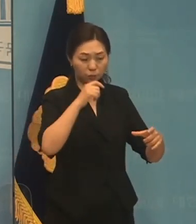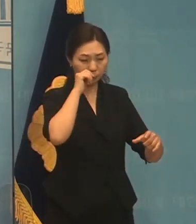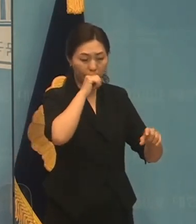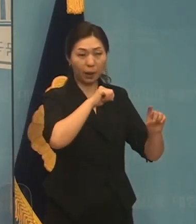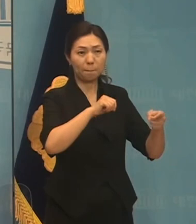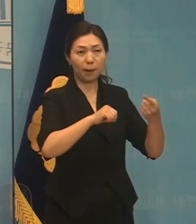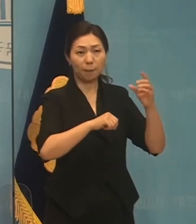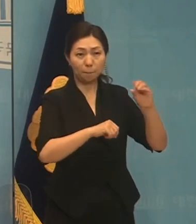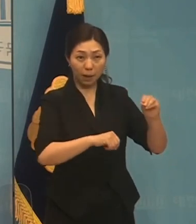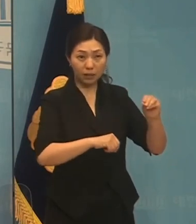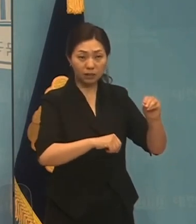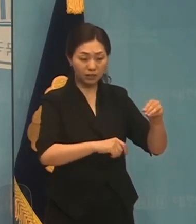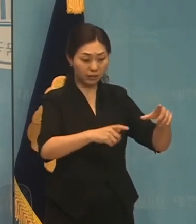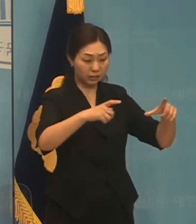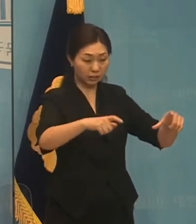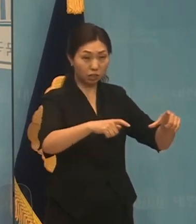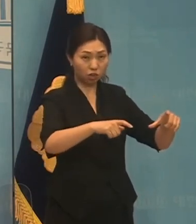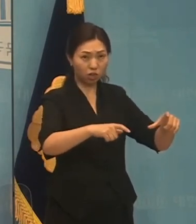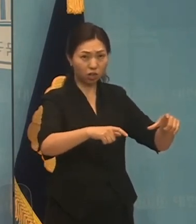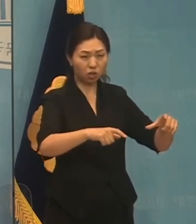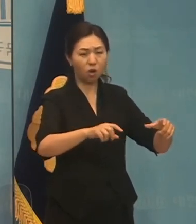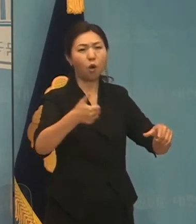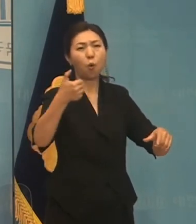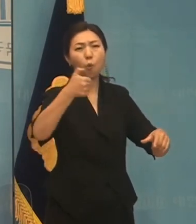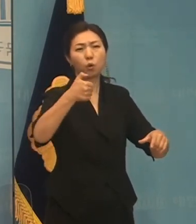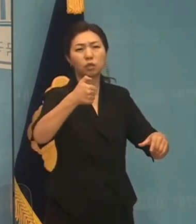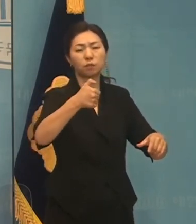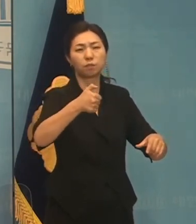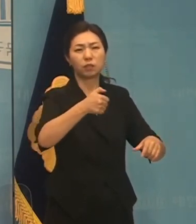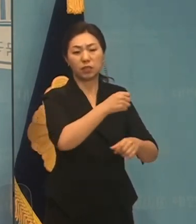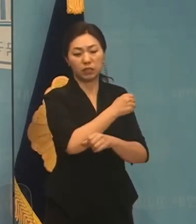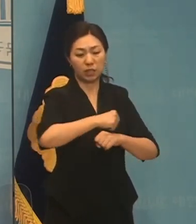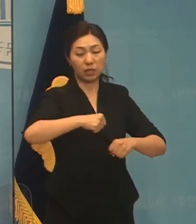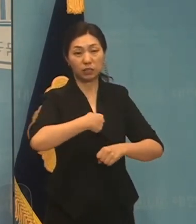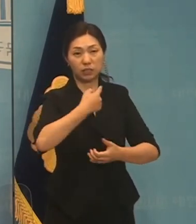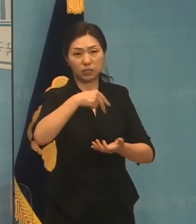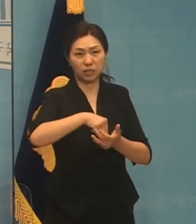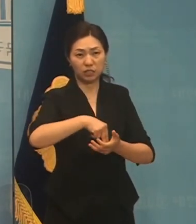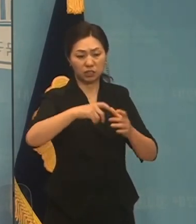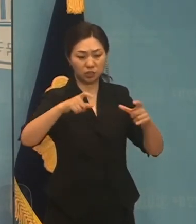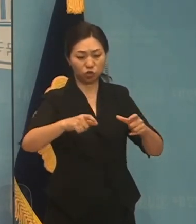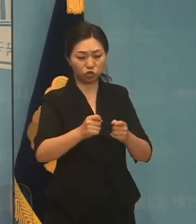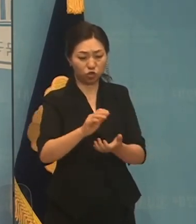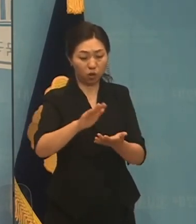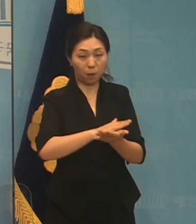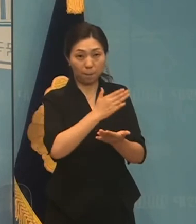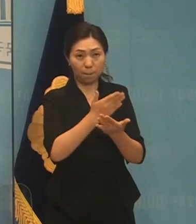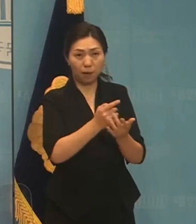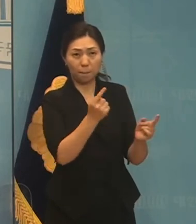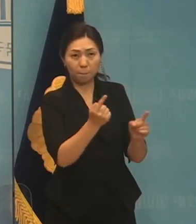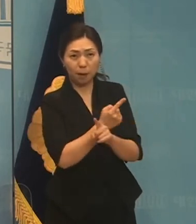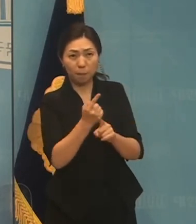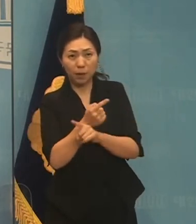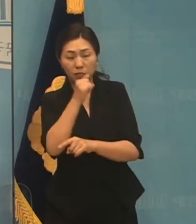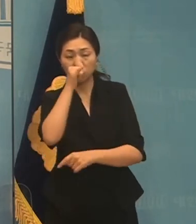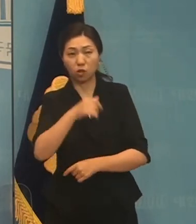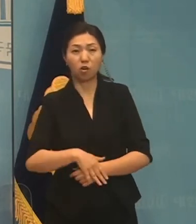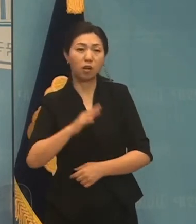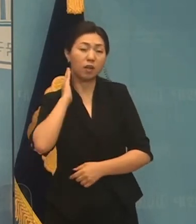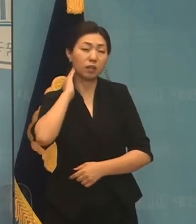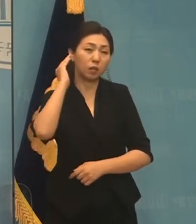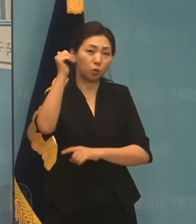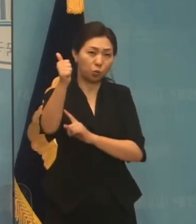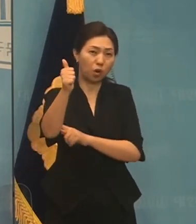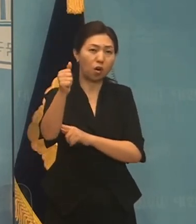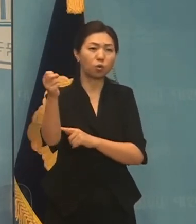50개 광역자치시로 개편하겠습니다. 그 다음에 끝으로 대통령, 장차관 등